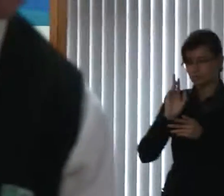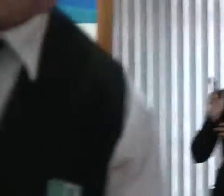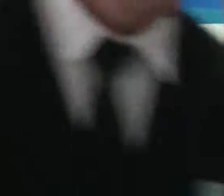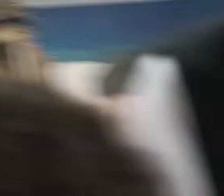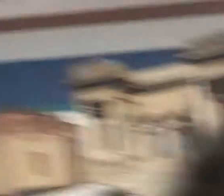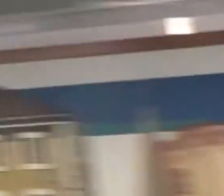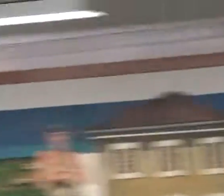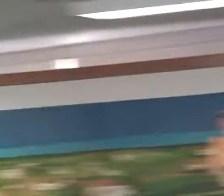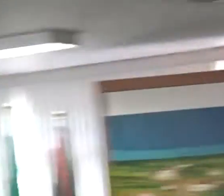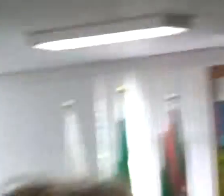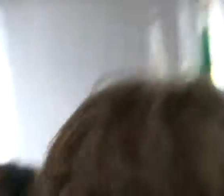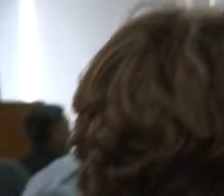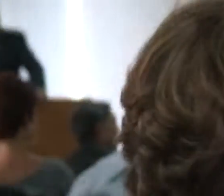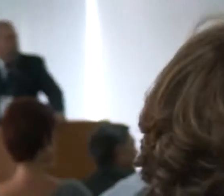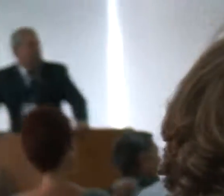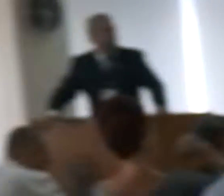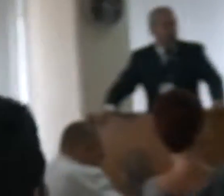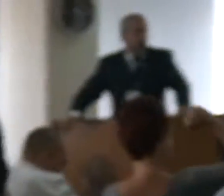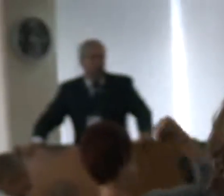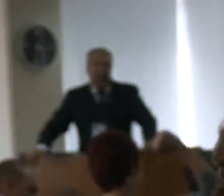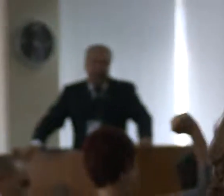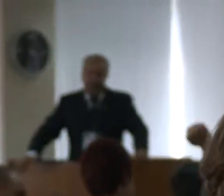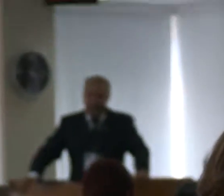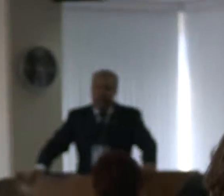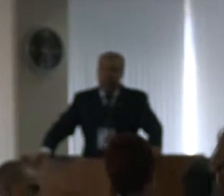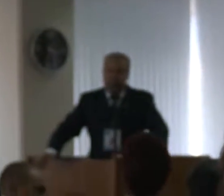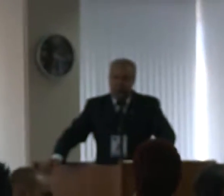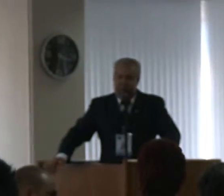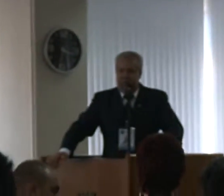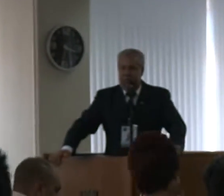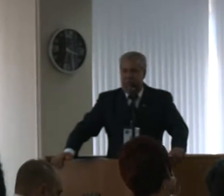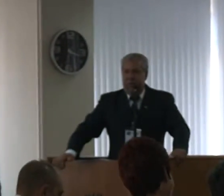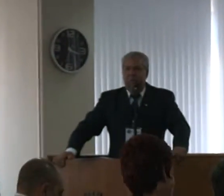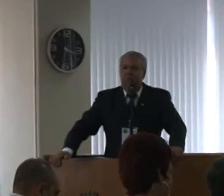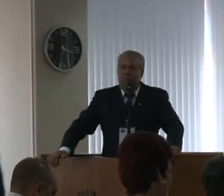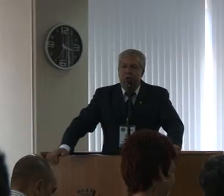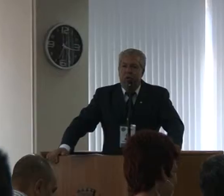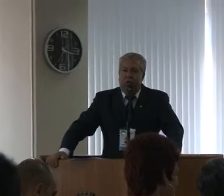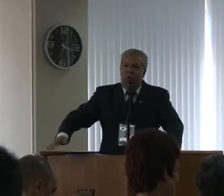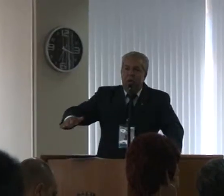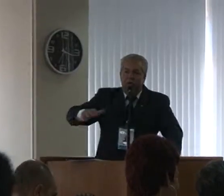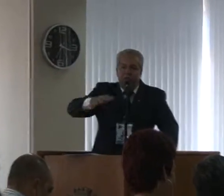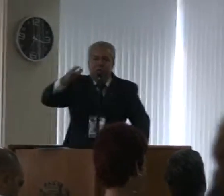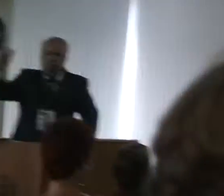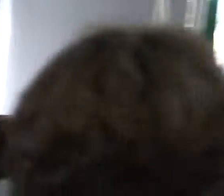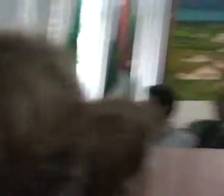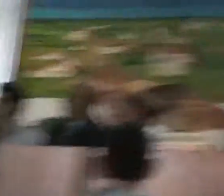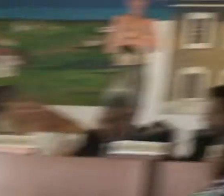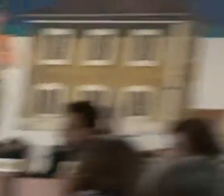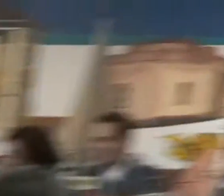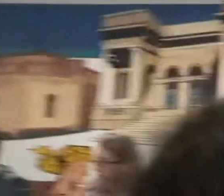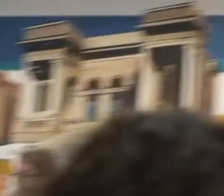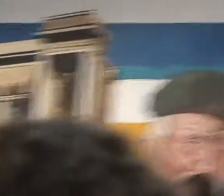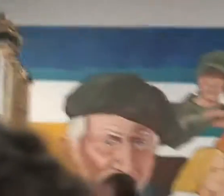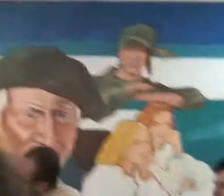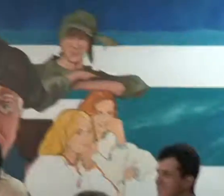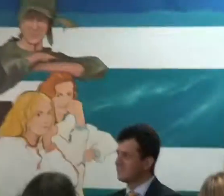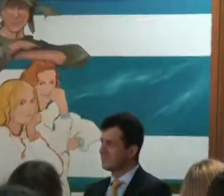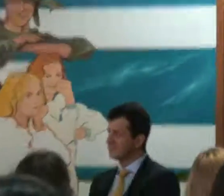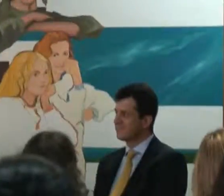São vereadores que se preocupam com a vida do próximo, isso é muito bom. Não digo que os outros não se preocupam, mas eles ficaram